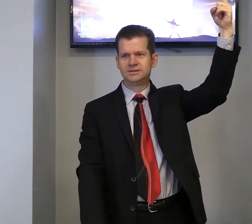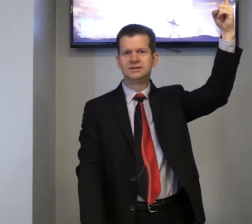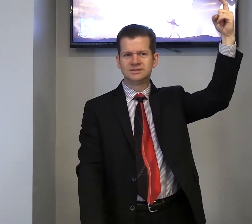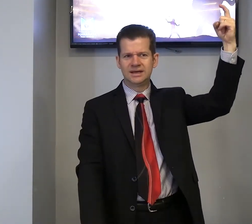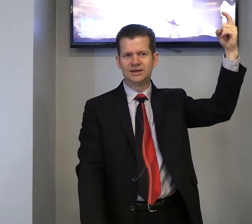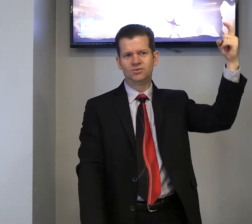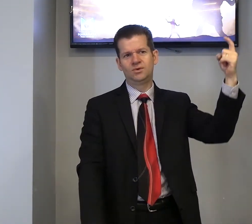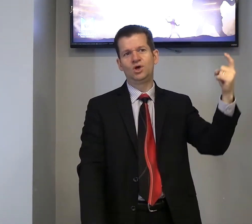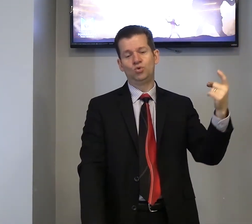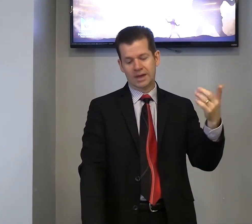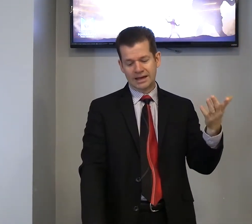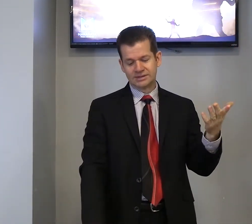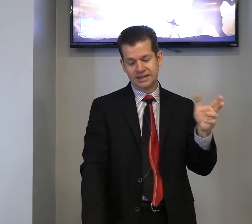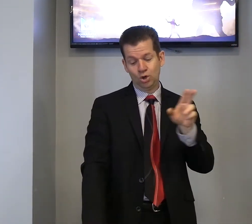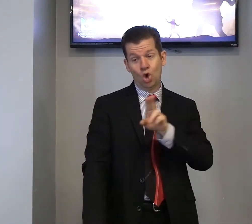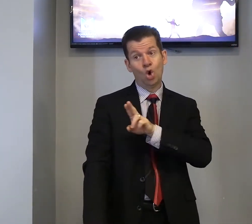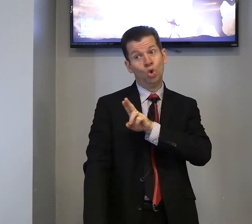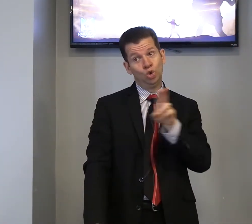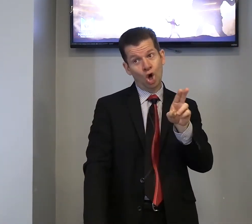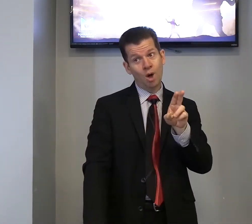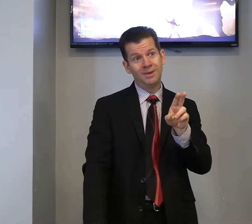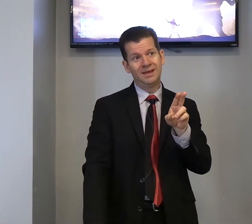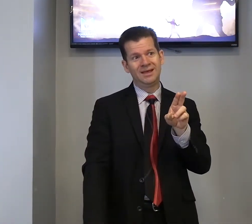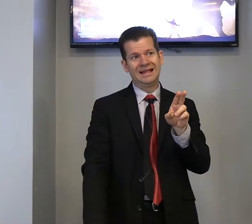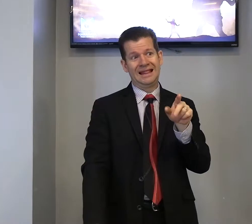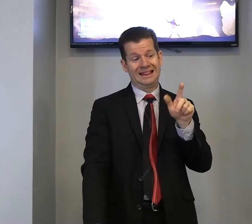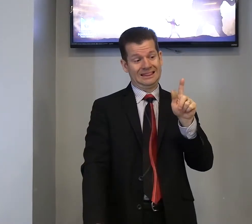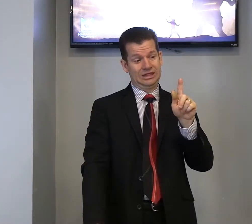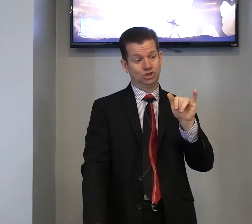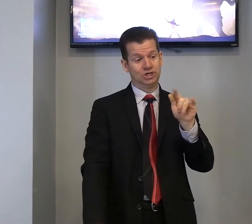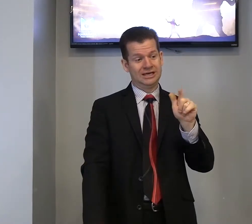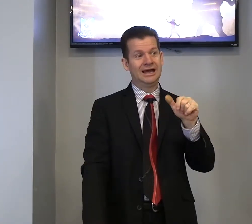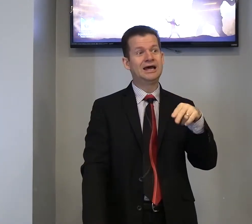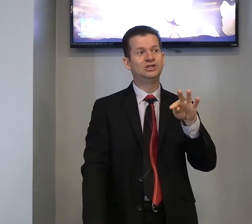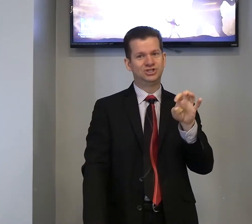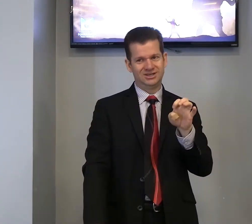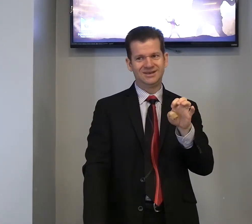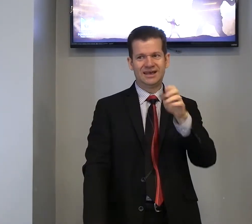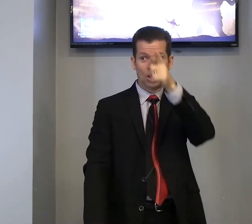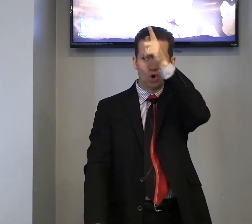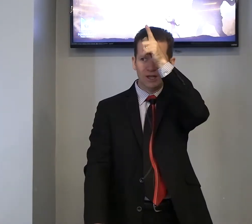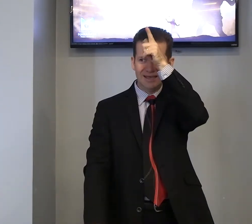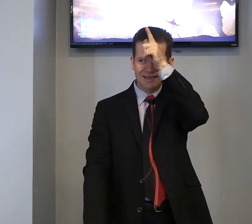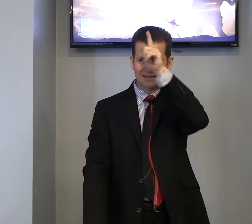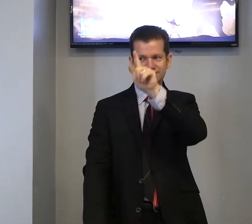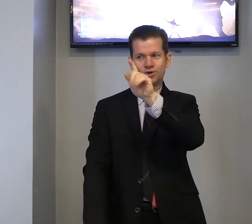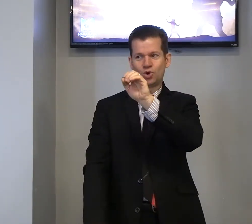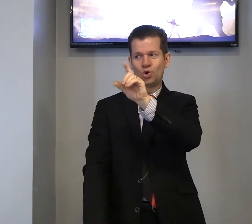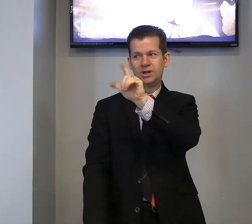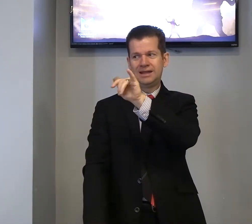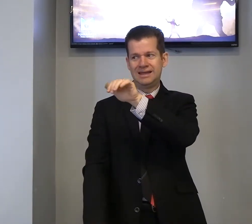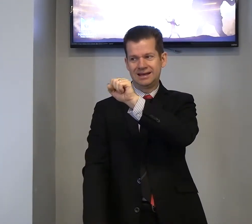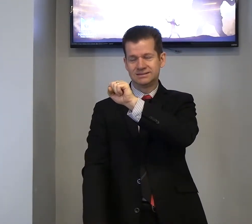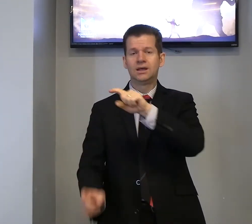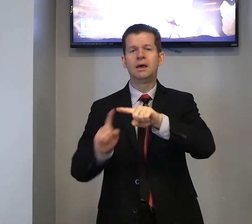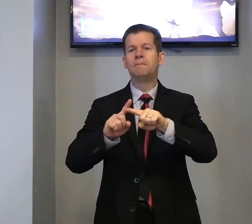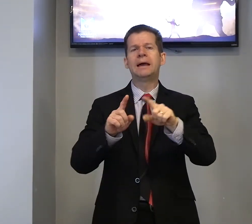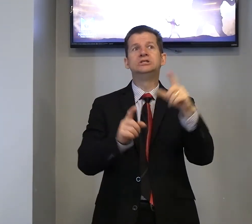O nome gigante é Golias, mas